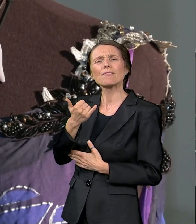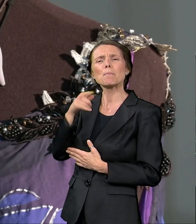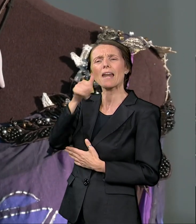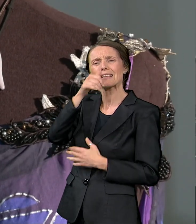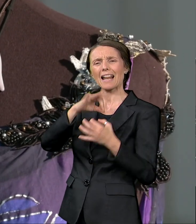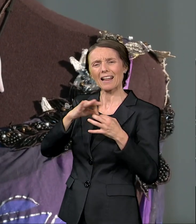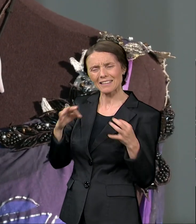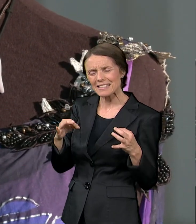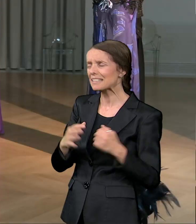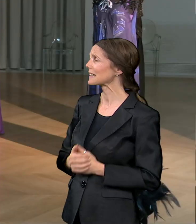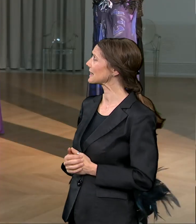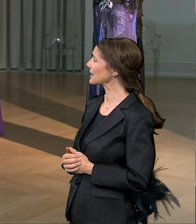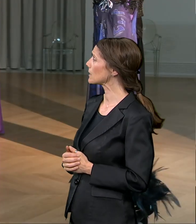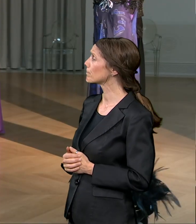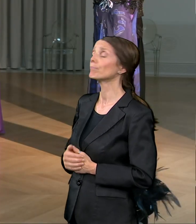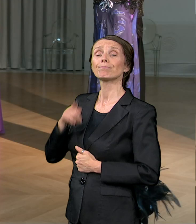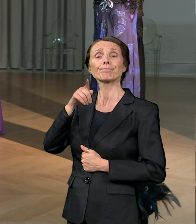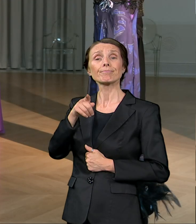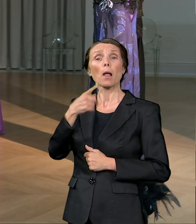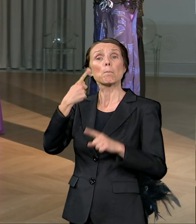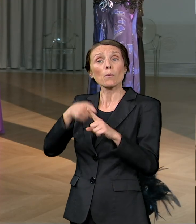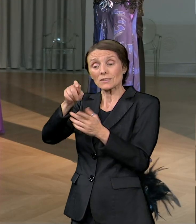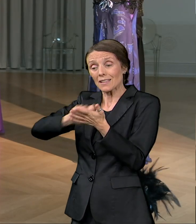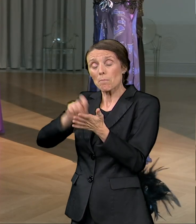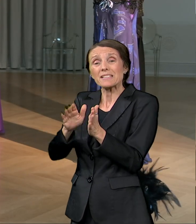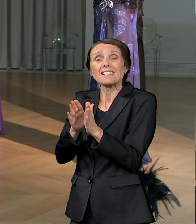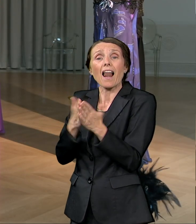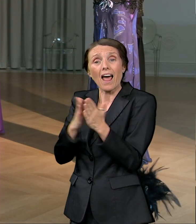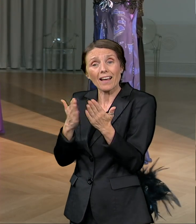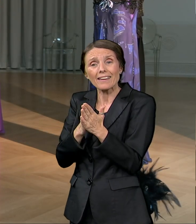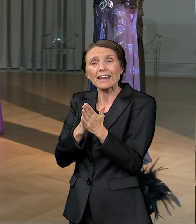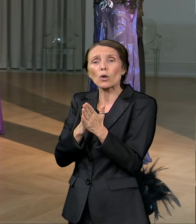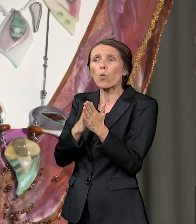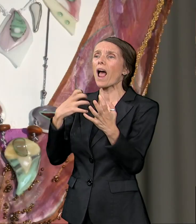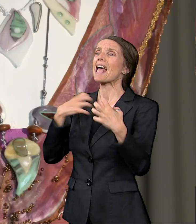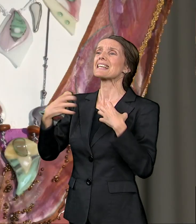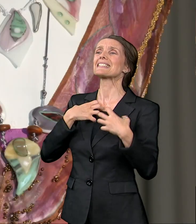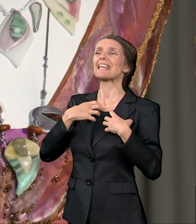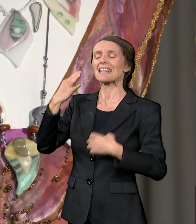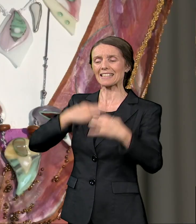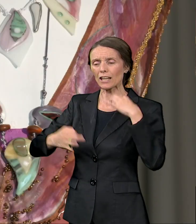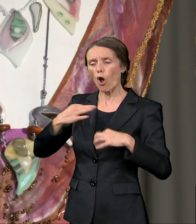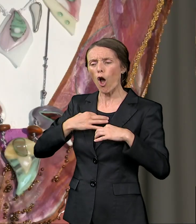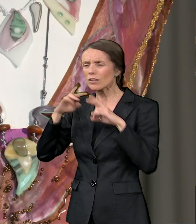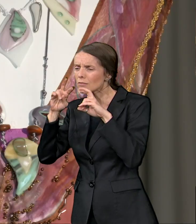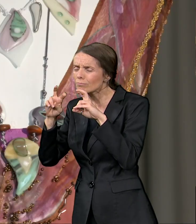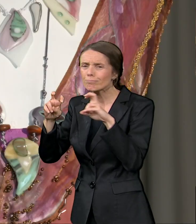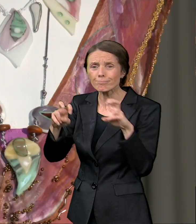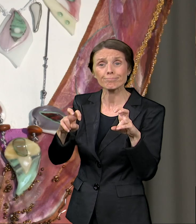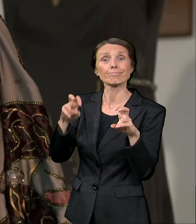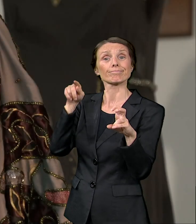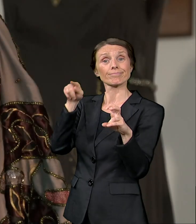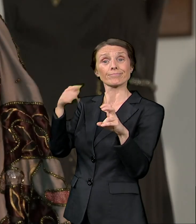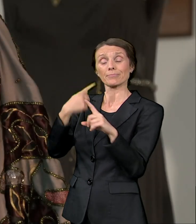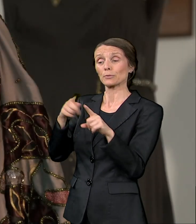kostima i kostimografa našla su se u knjizi Milanke Berberović Scenski kostim Traganje. Prilozu studenta tada već